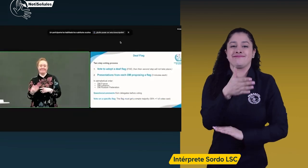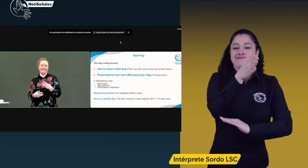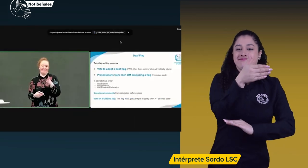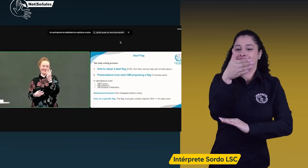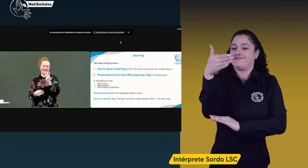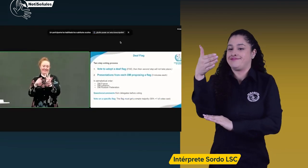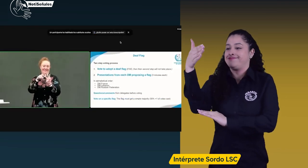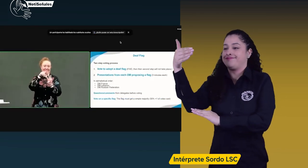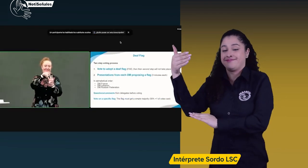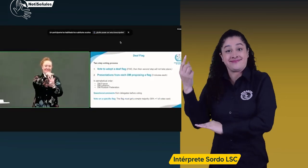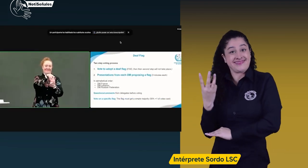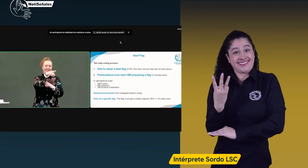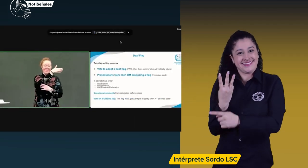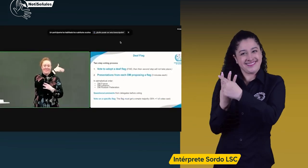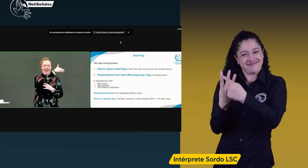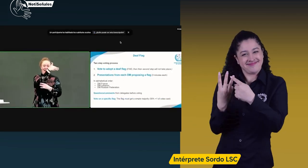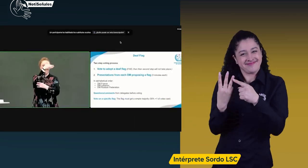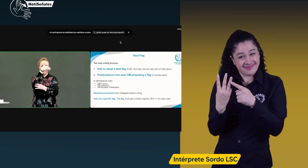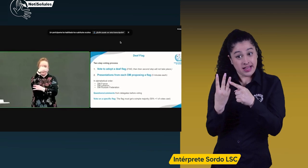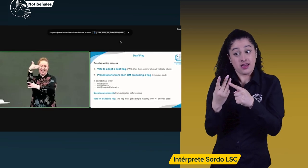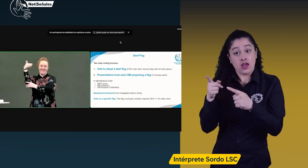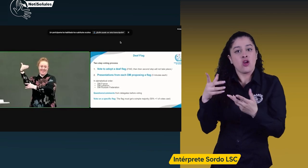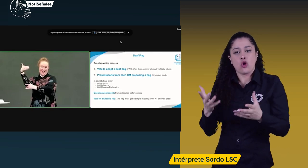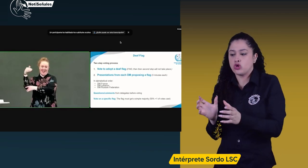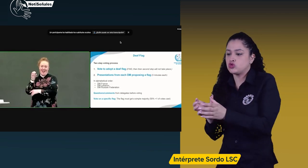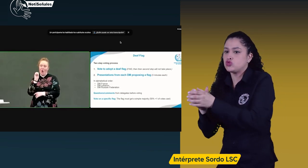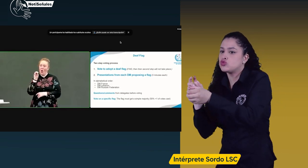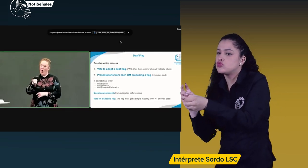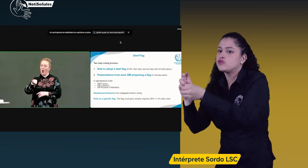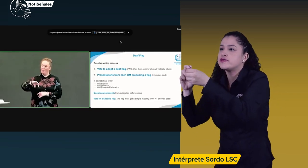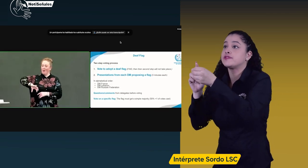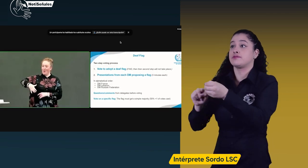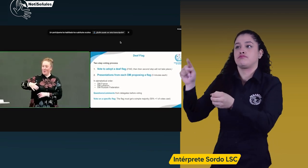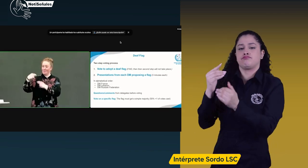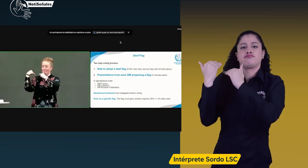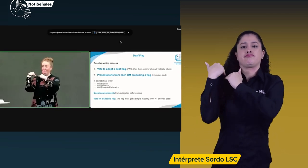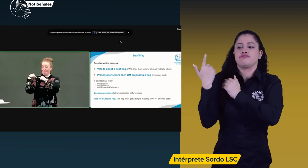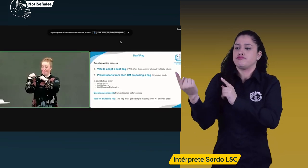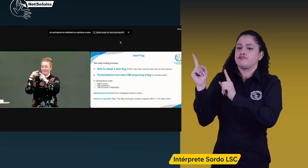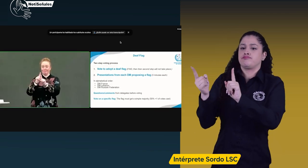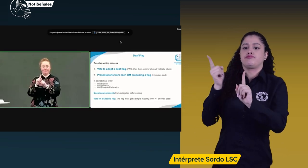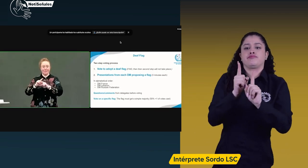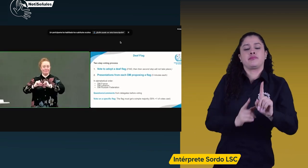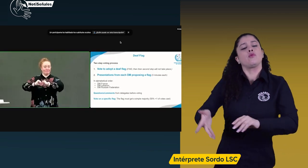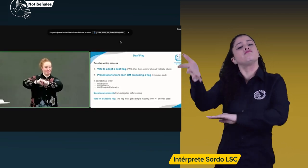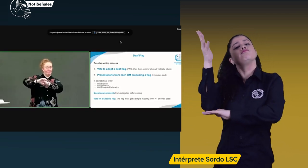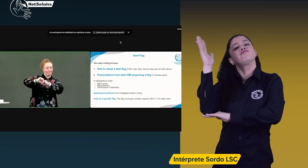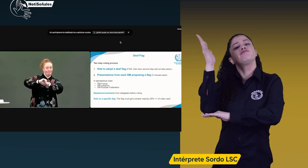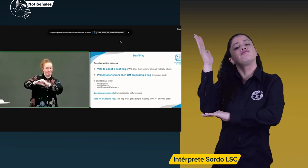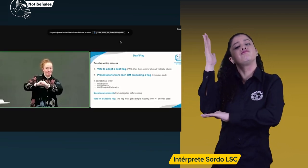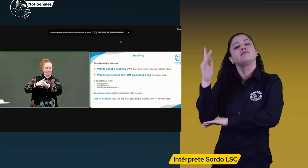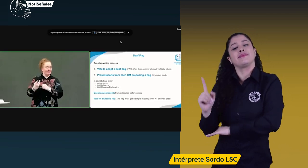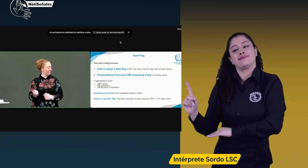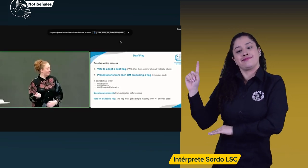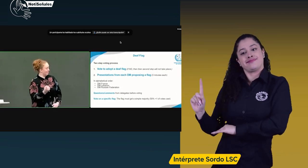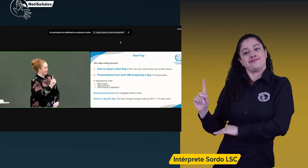postuladas, donde representantes de sus asociaciones o federaciones pasarán a dar una charla en lengua de señas